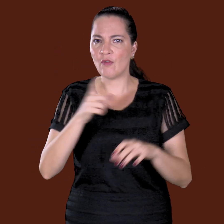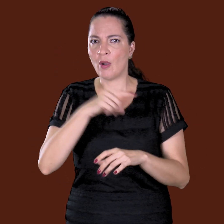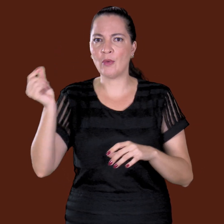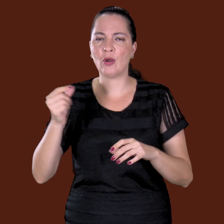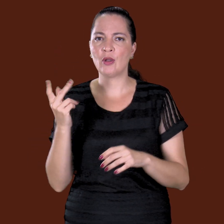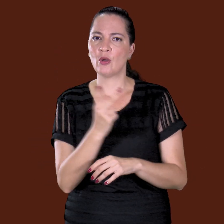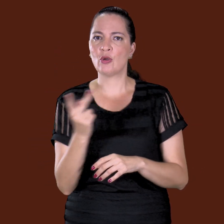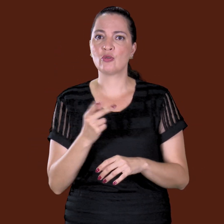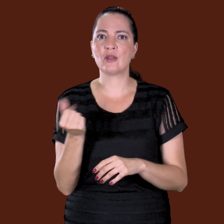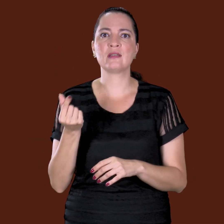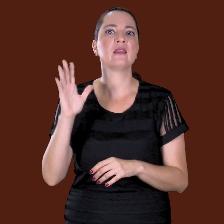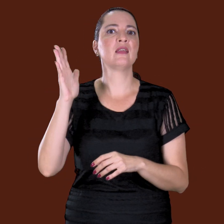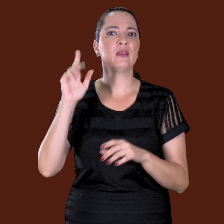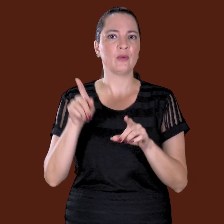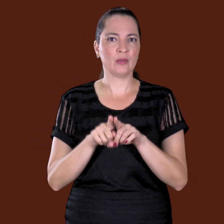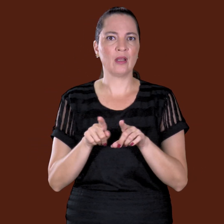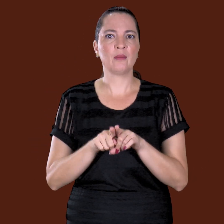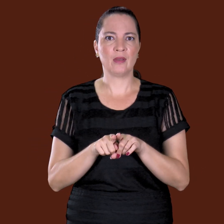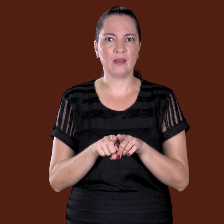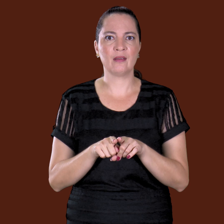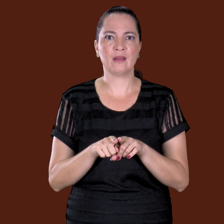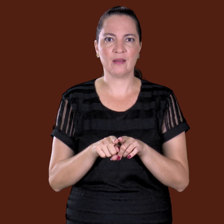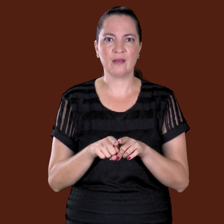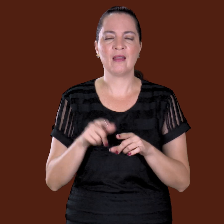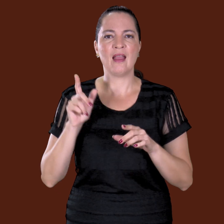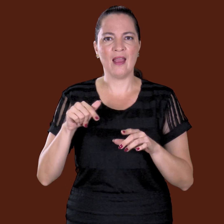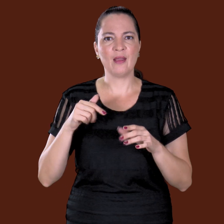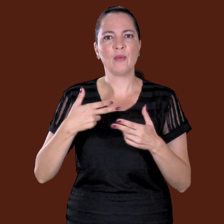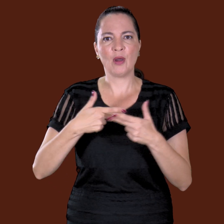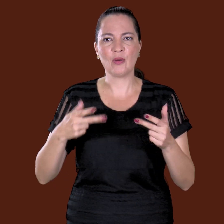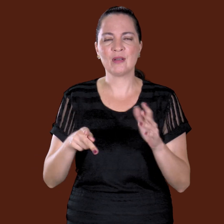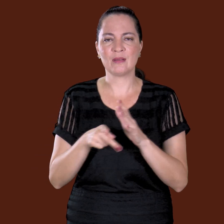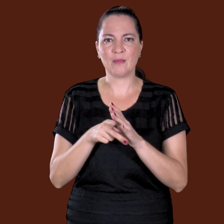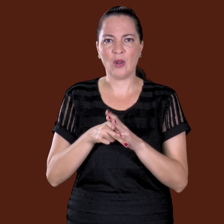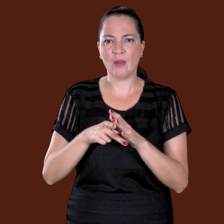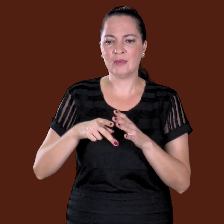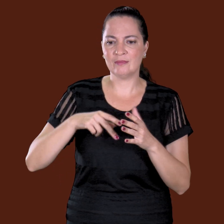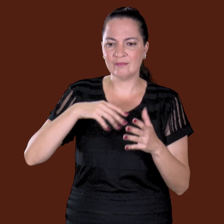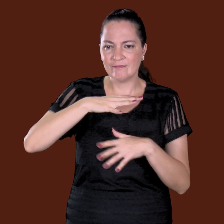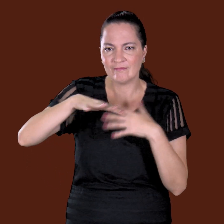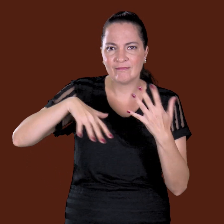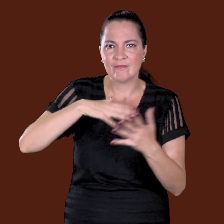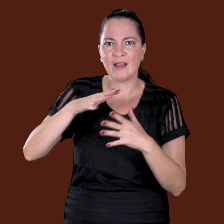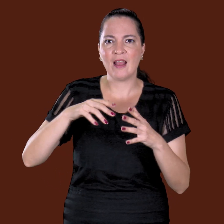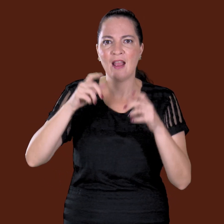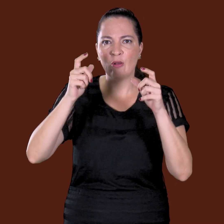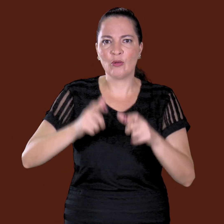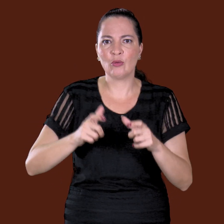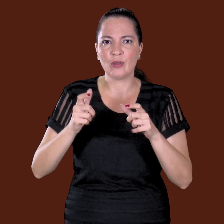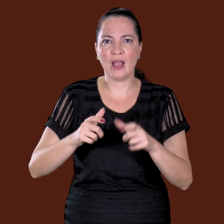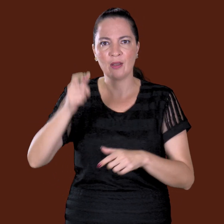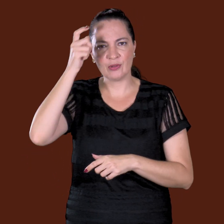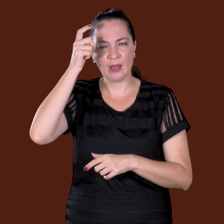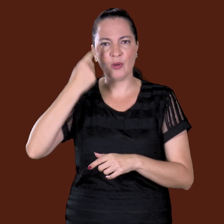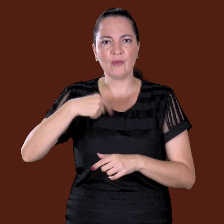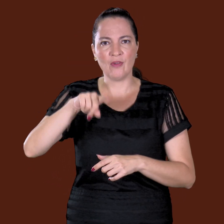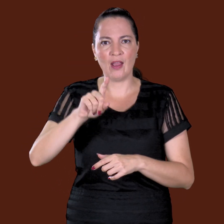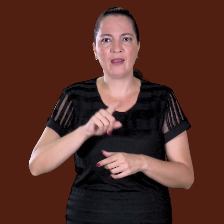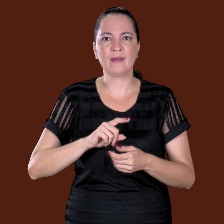Venderam os dois, foram embora e ficaram muito ricos. era aquele trem engenhado ali, né? Esse lugar onde o demônio ia lá, o capa preto, sei lá.